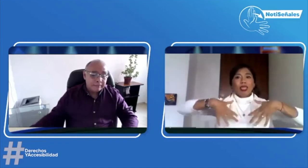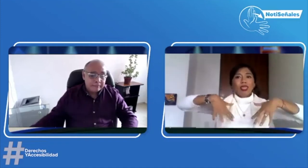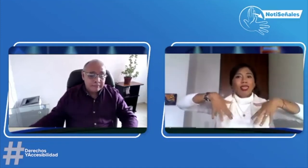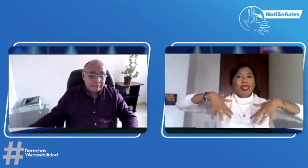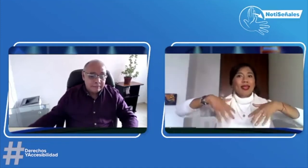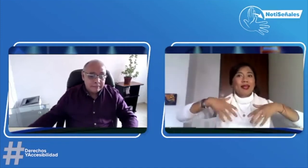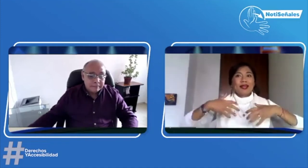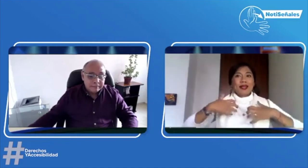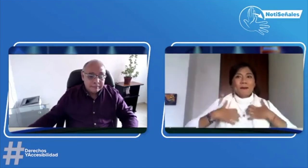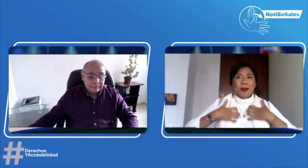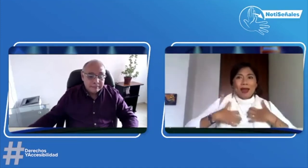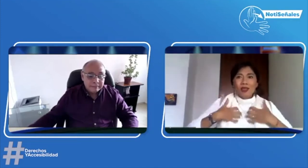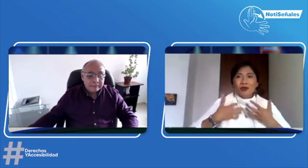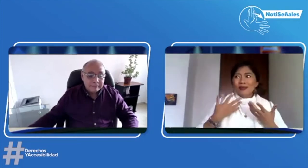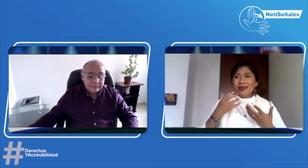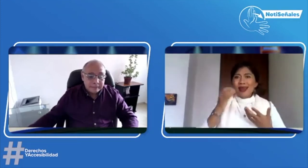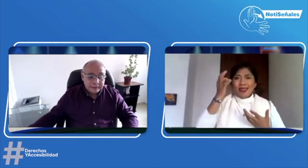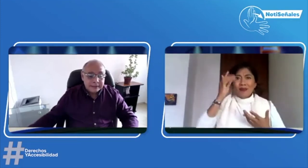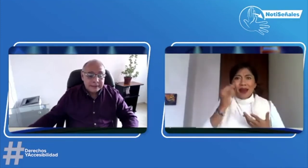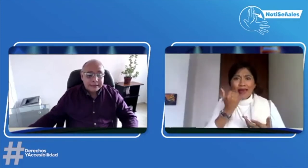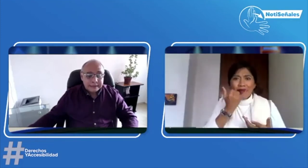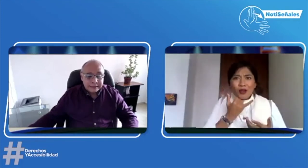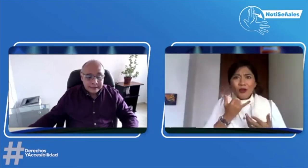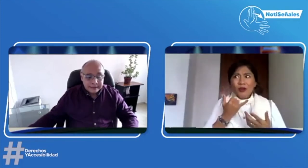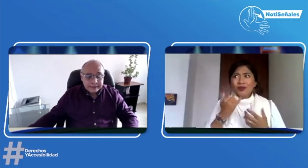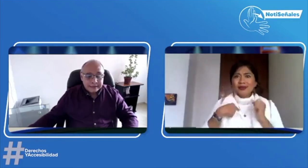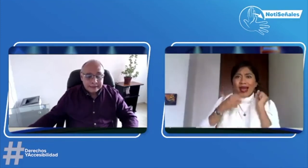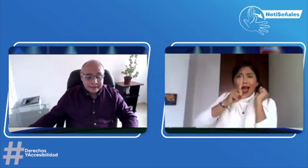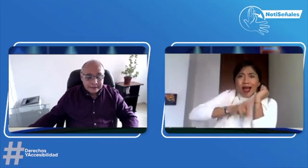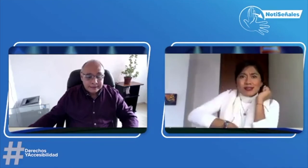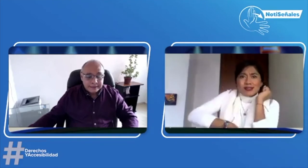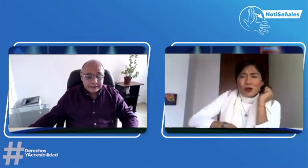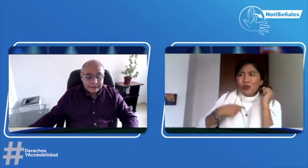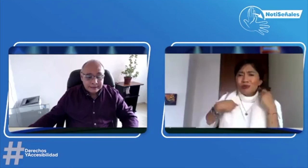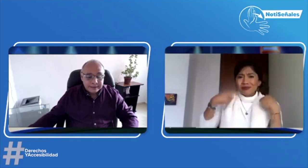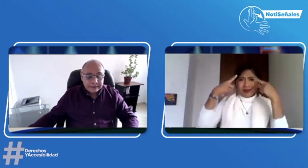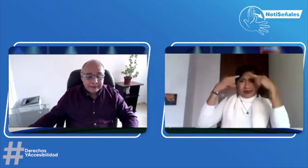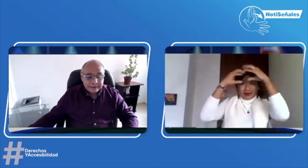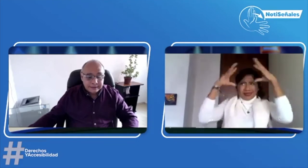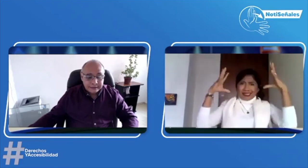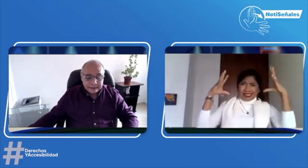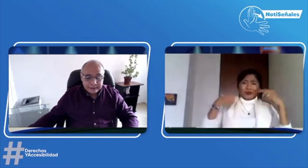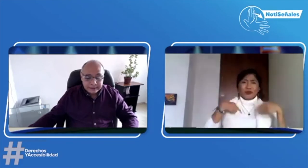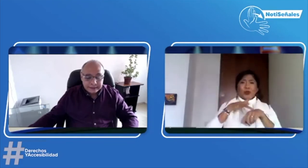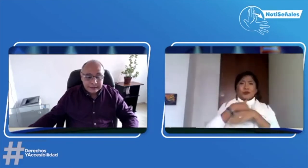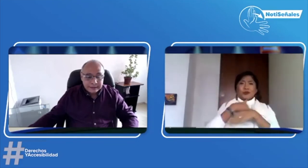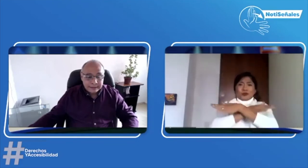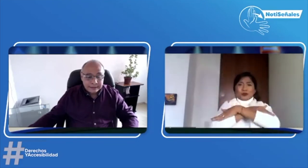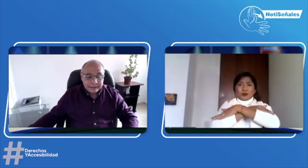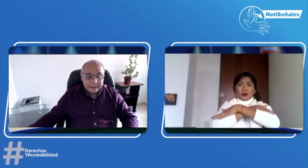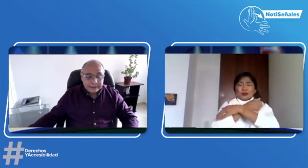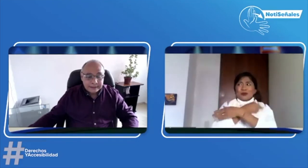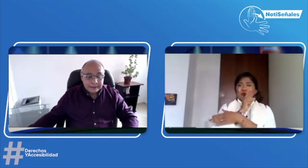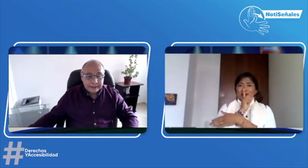Pero, la verdad, yo estaba muy nerviosa. Yo tenía como miedo, no sabía si cometía un error, qué castigo podía tener,